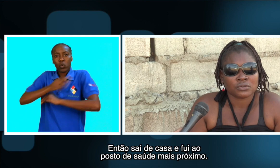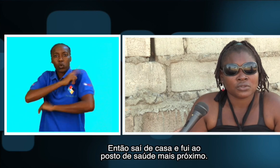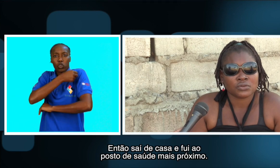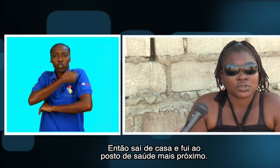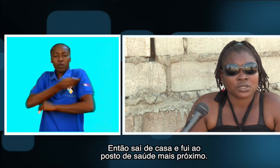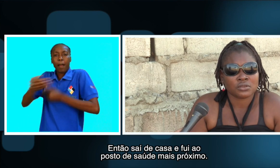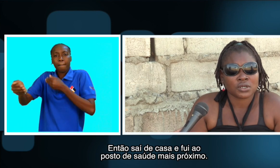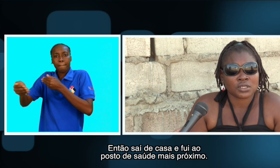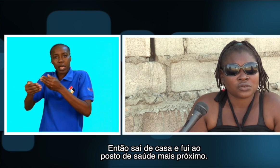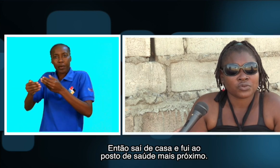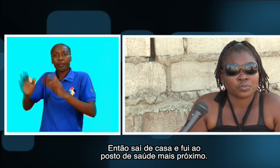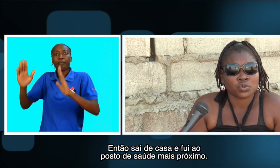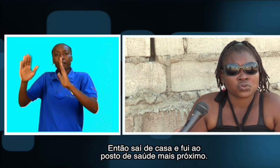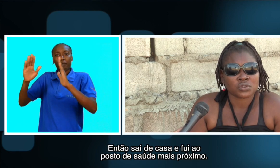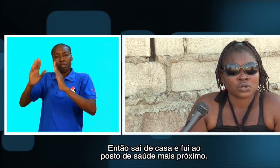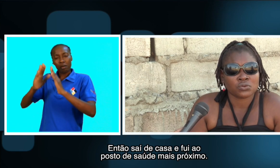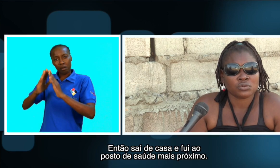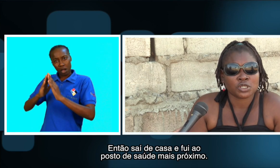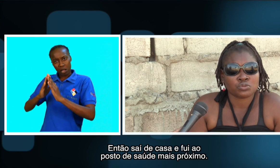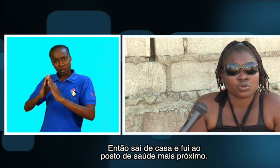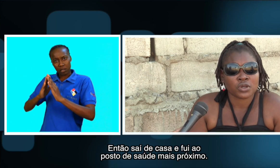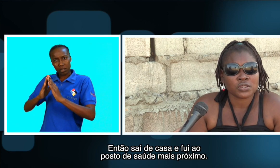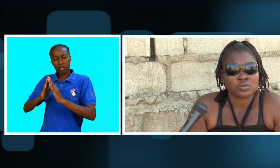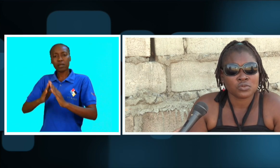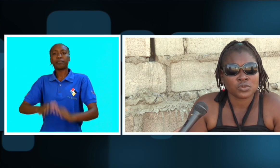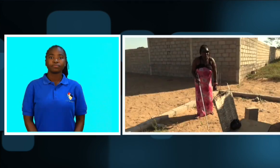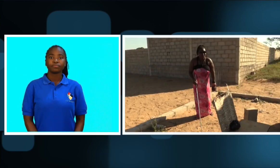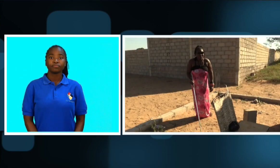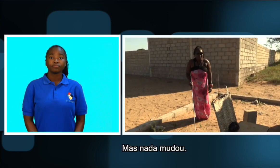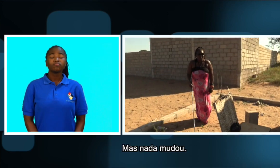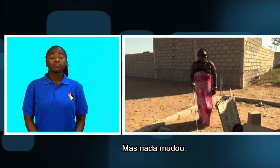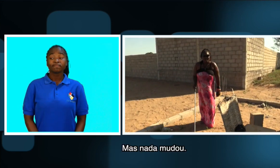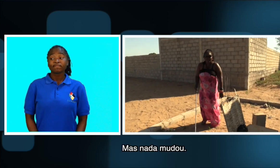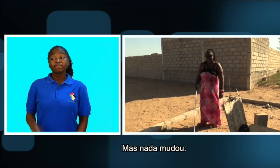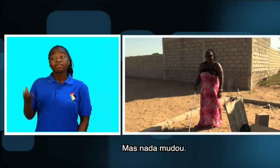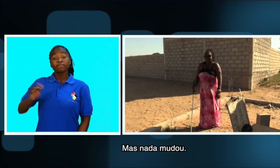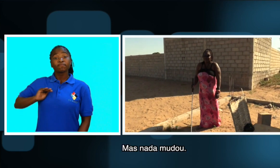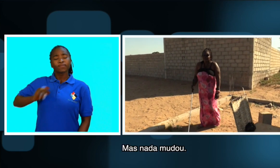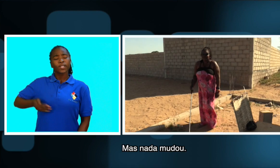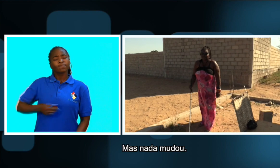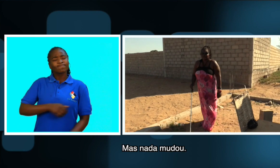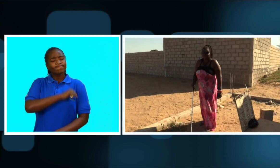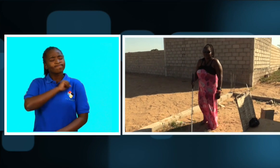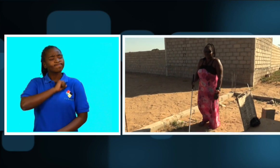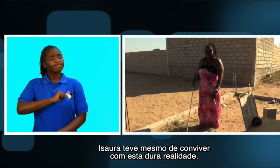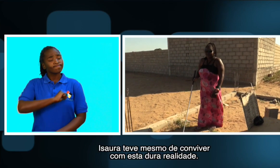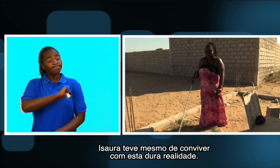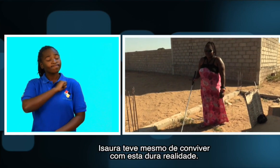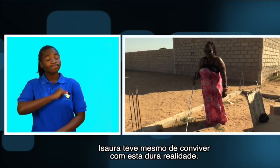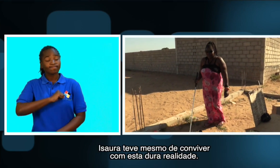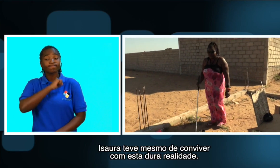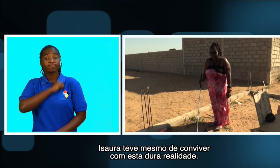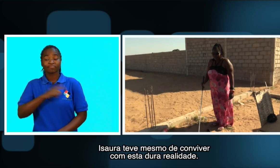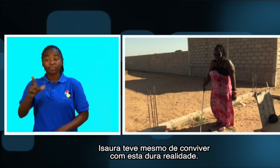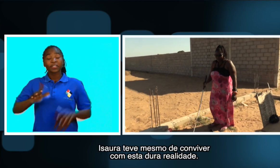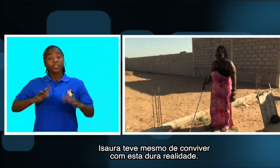Então, saí de casa, fui ao posto de saúde mais próximo. Mas nada mudou. Isaura teve mesmo de